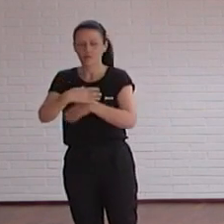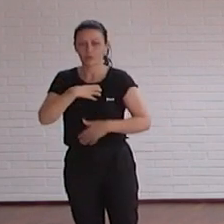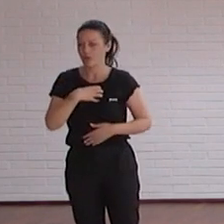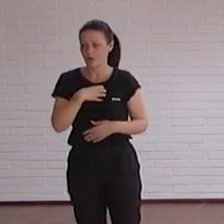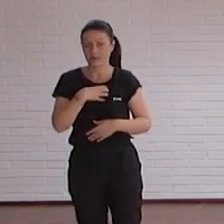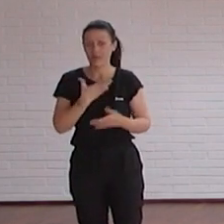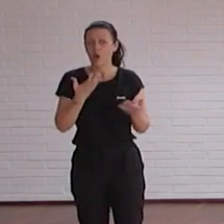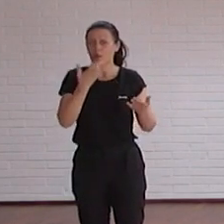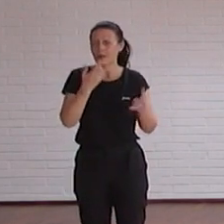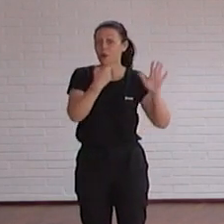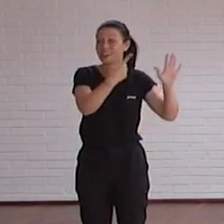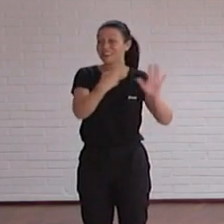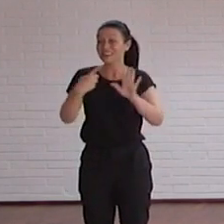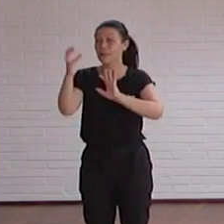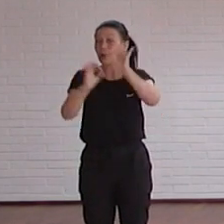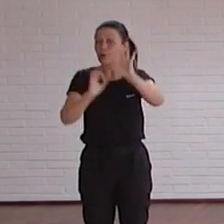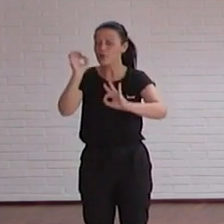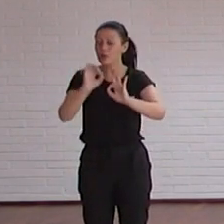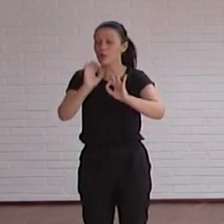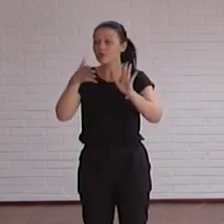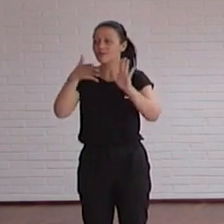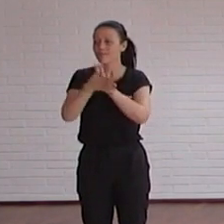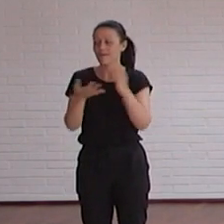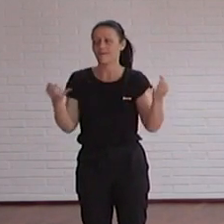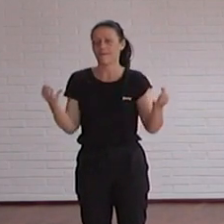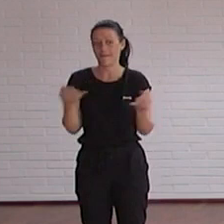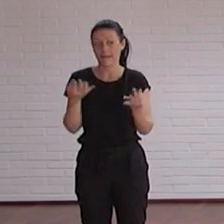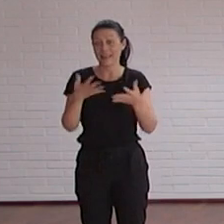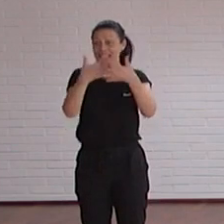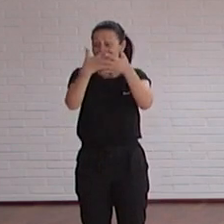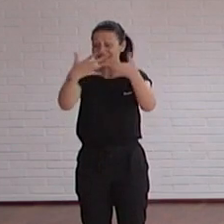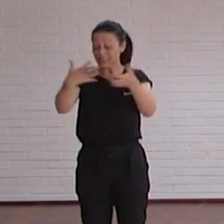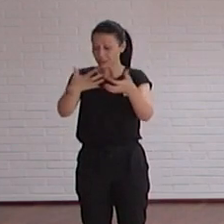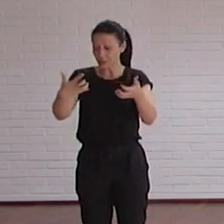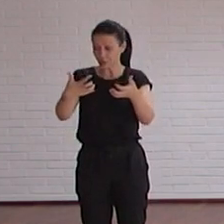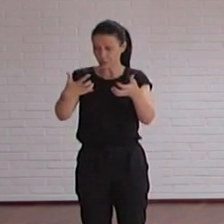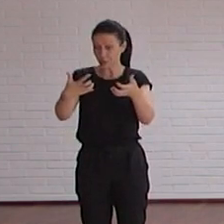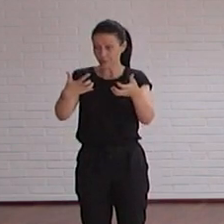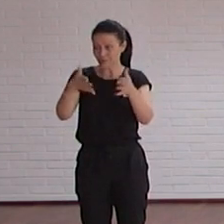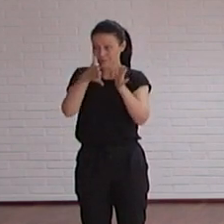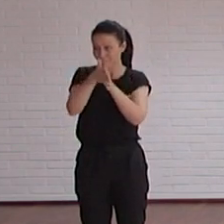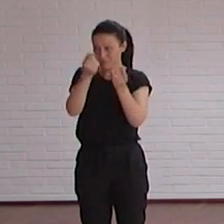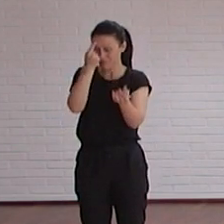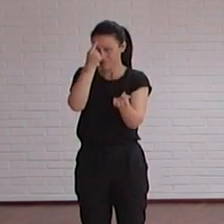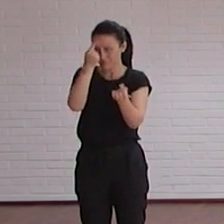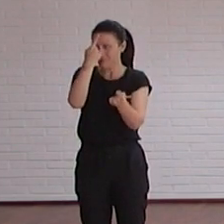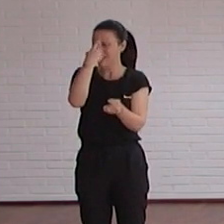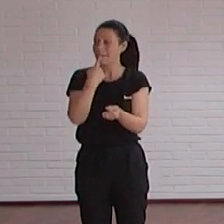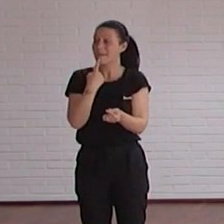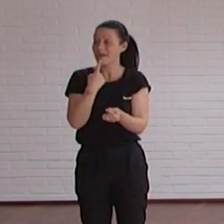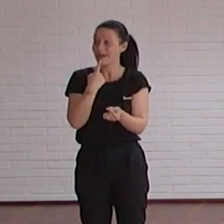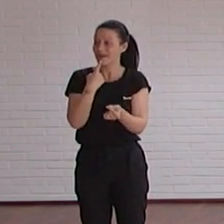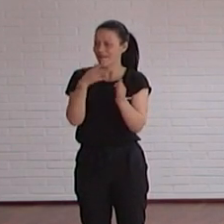ejemplo, el 66% no incluyen textos descriptivos de la imagen.